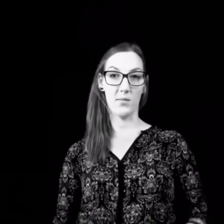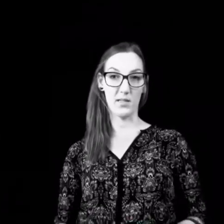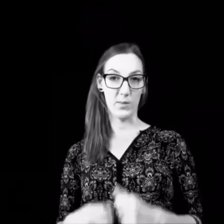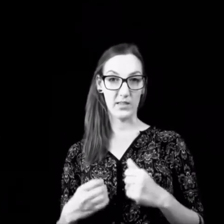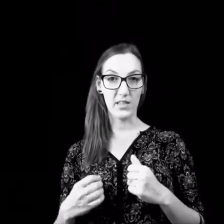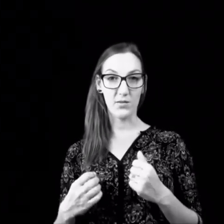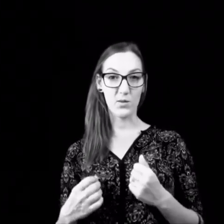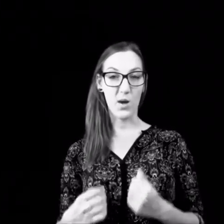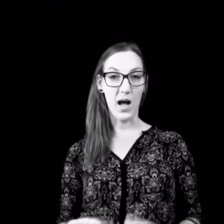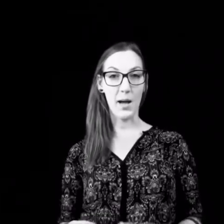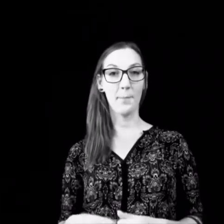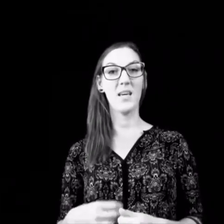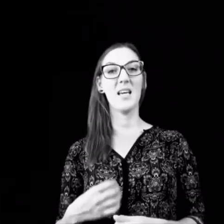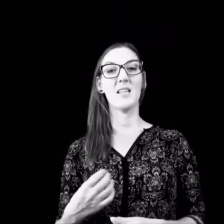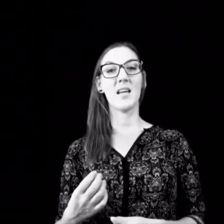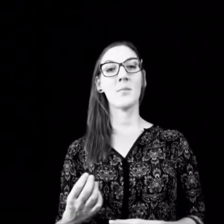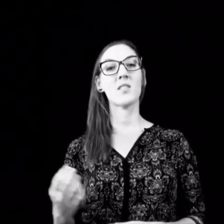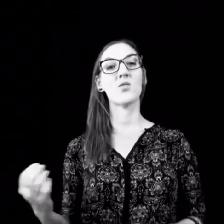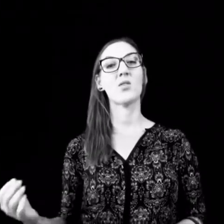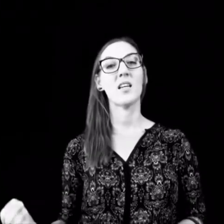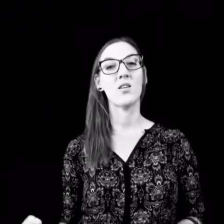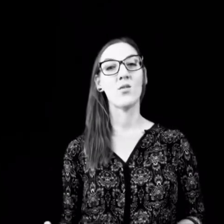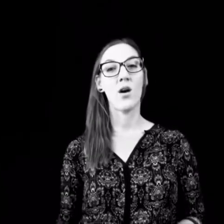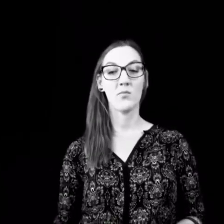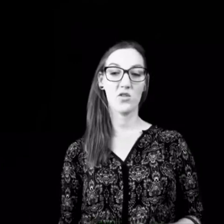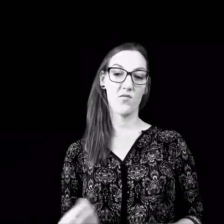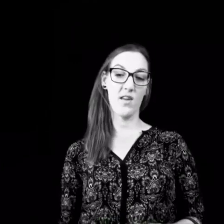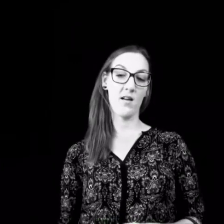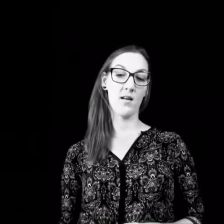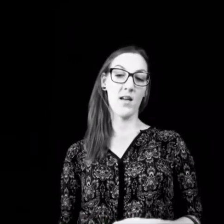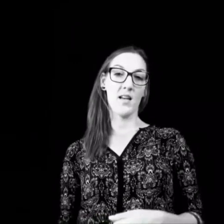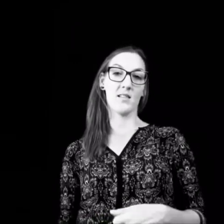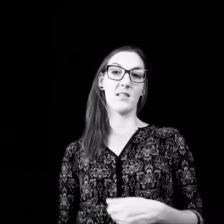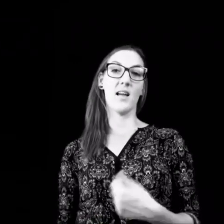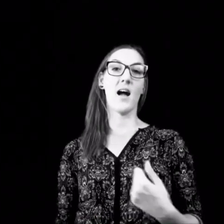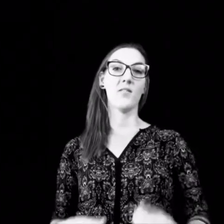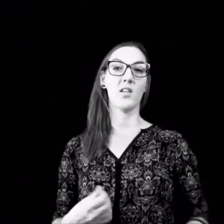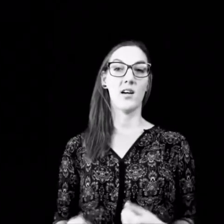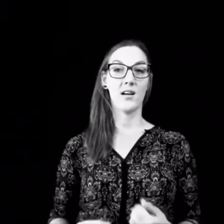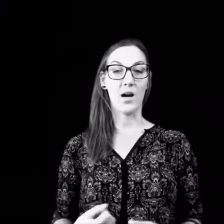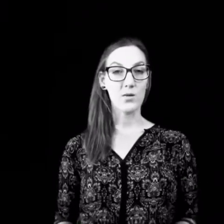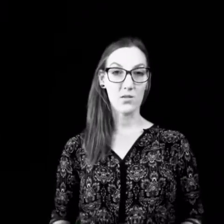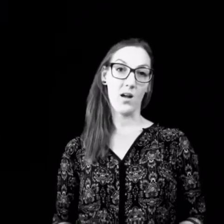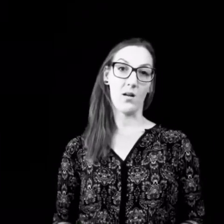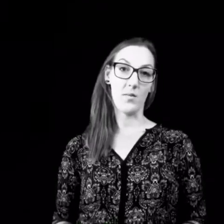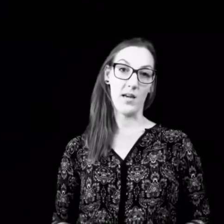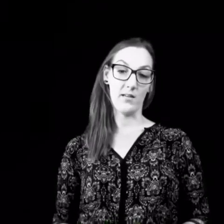Perspektive zu haben, die haben es natürlich enorm schwer, sich da wieder rauszuarbeiten.